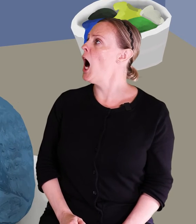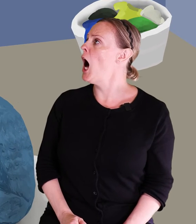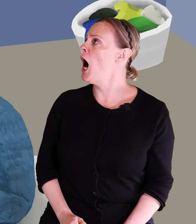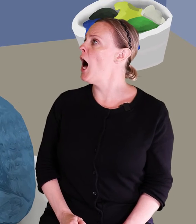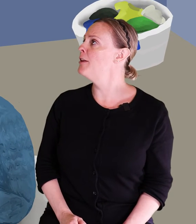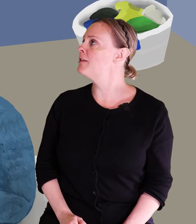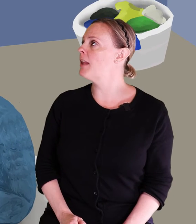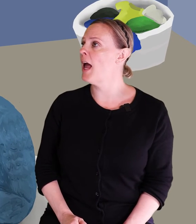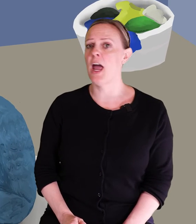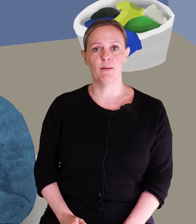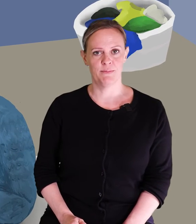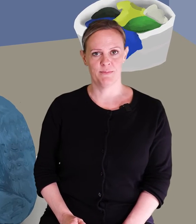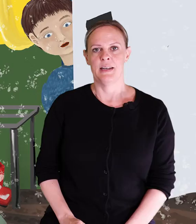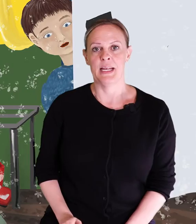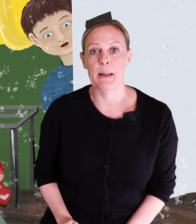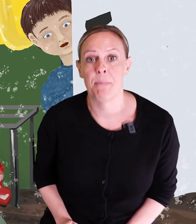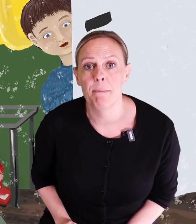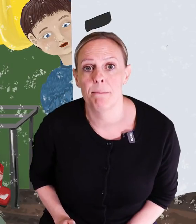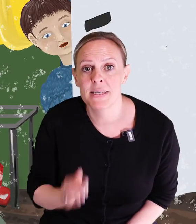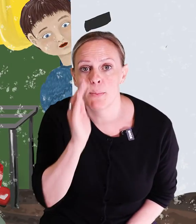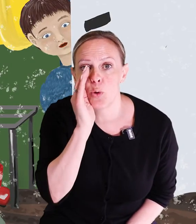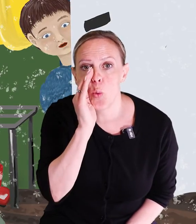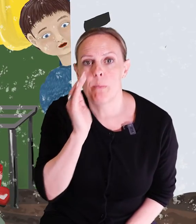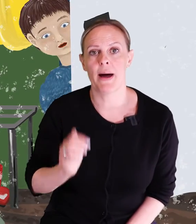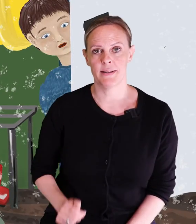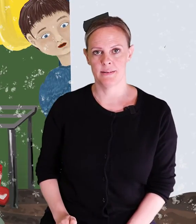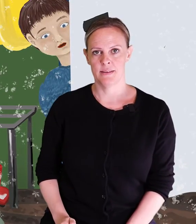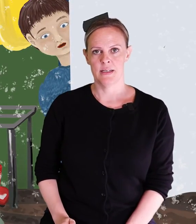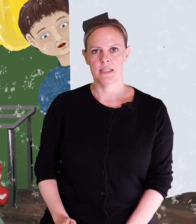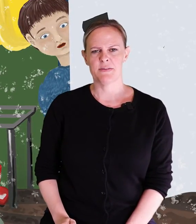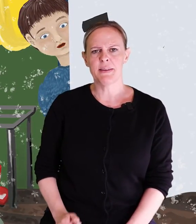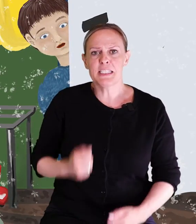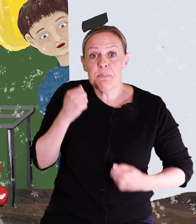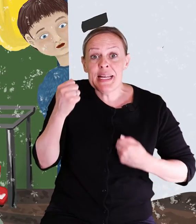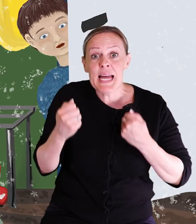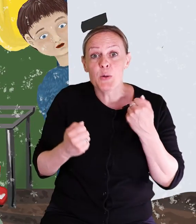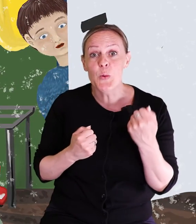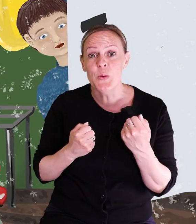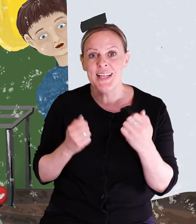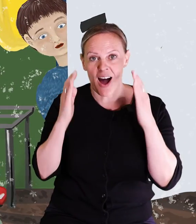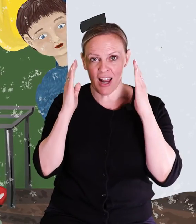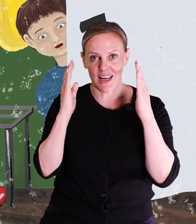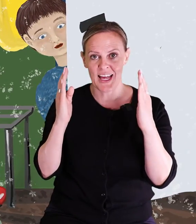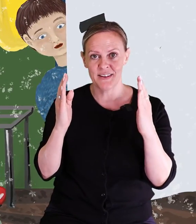Svante! Det är pappa som ropar. Svante han springer ut i hallen.